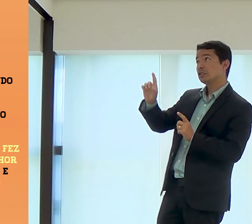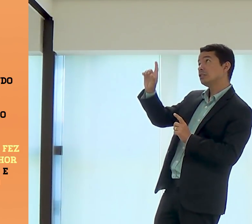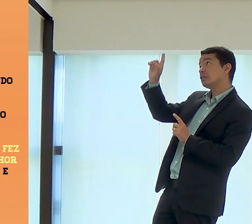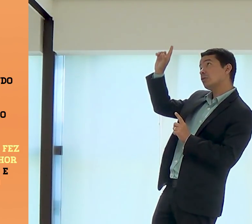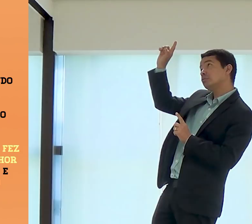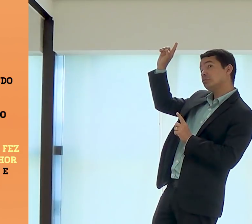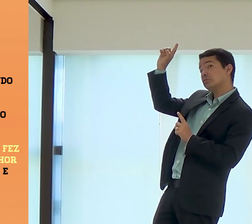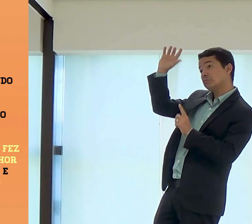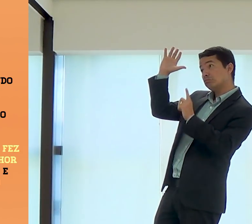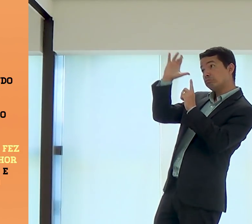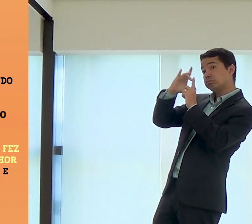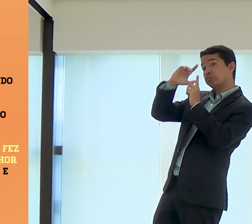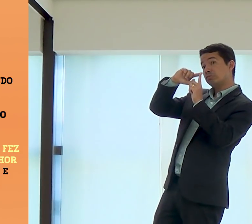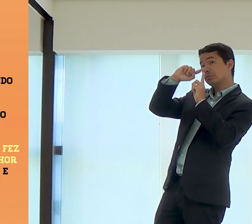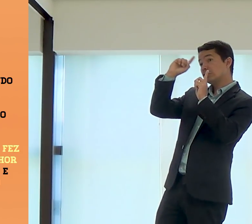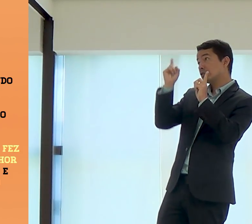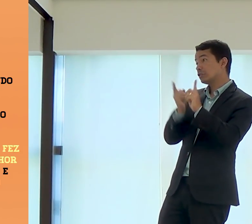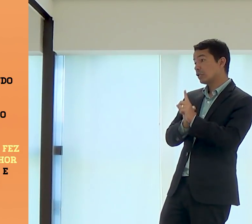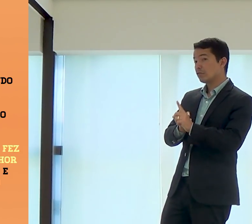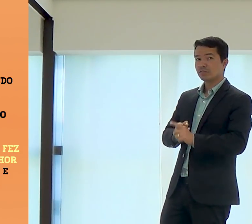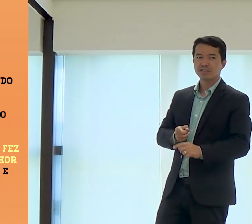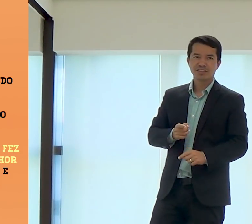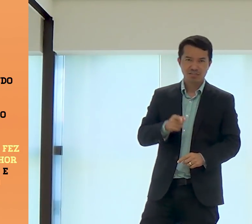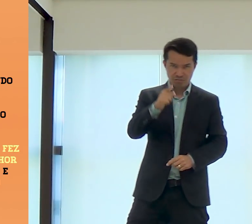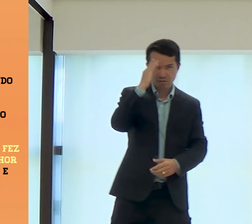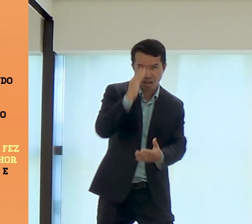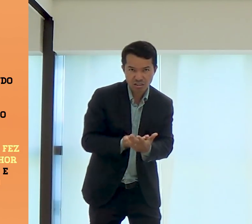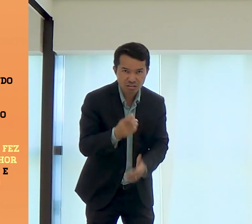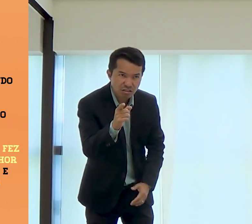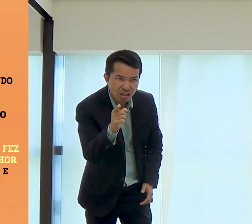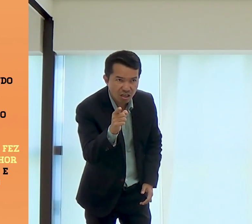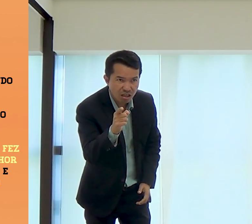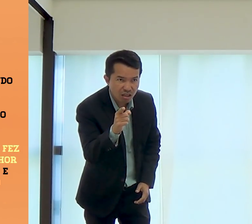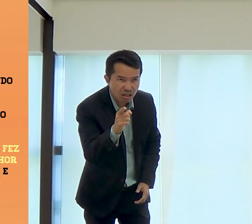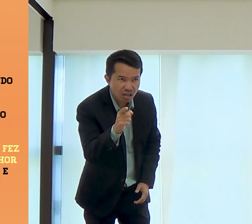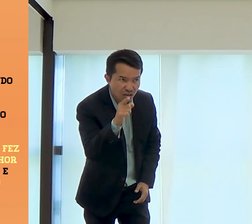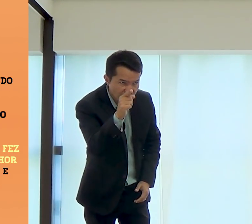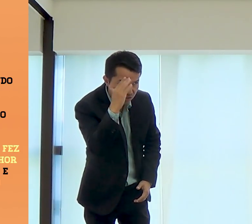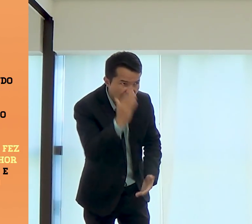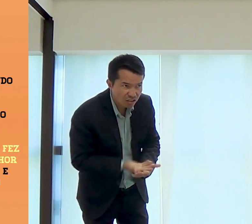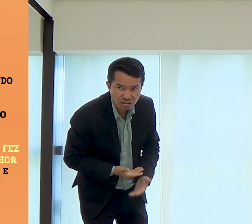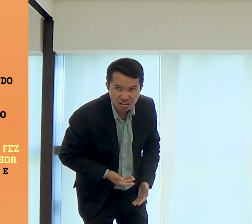grávida. Grávida de Deus, o Espírito Santo me agradou. Vocês acreditariam nisso?